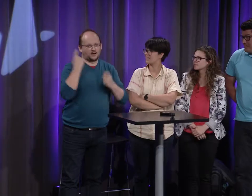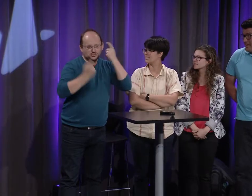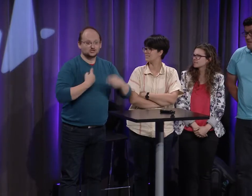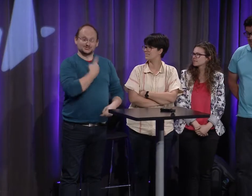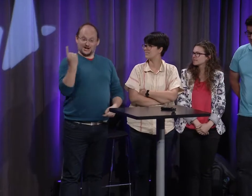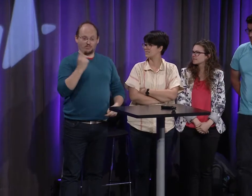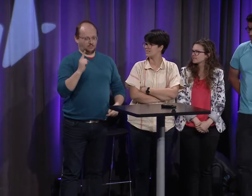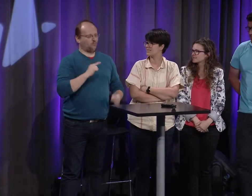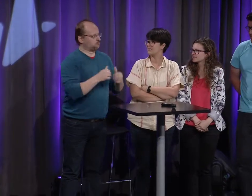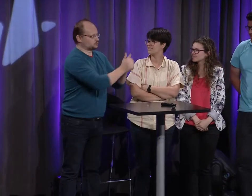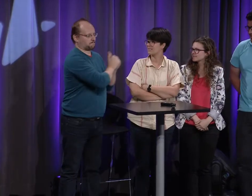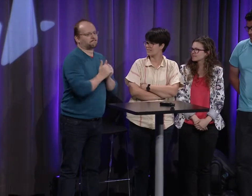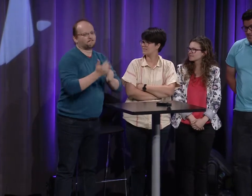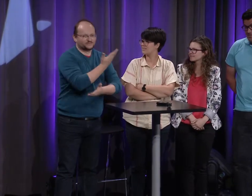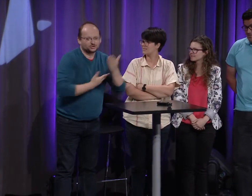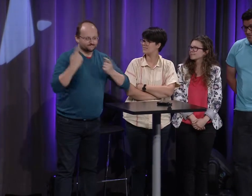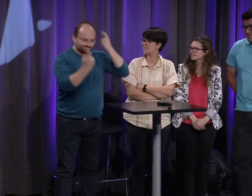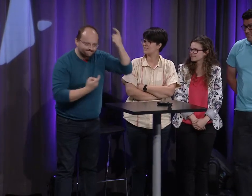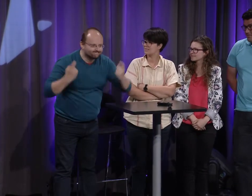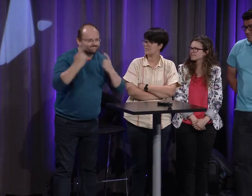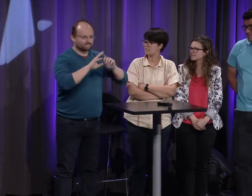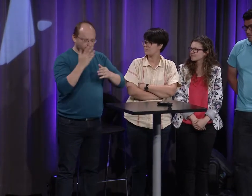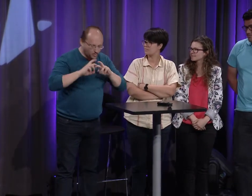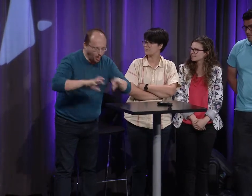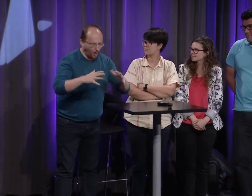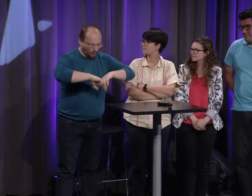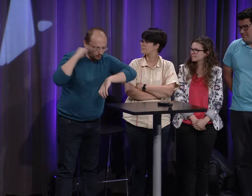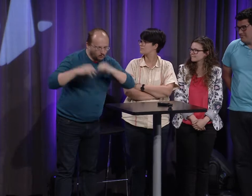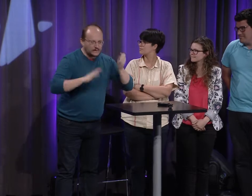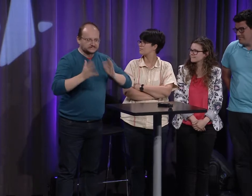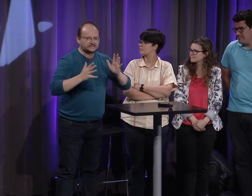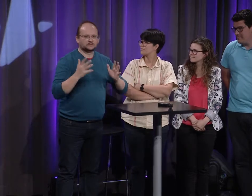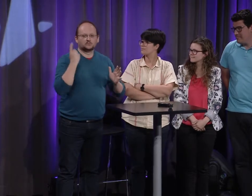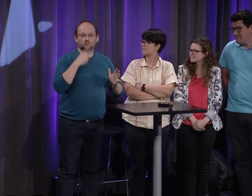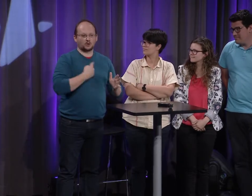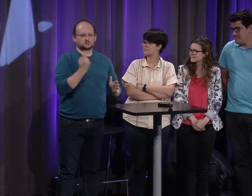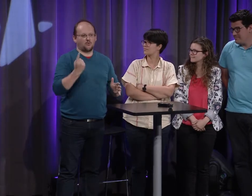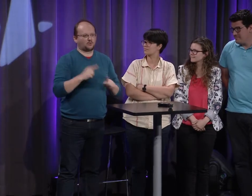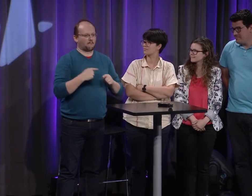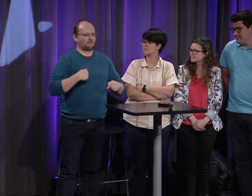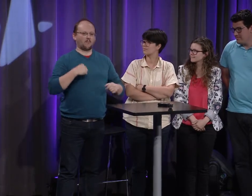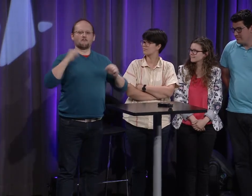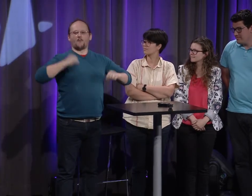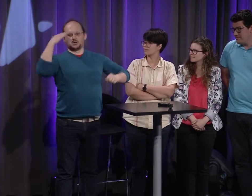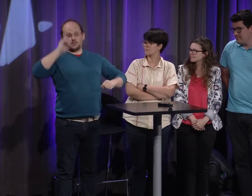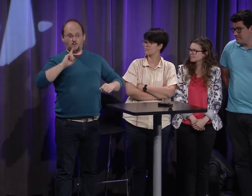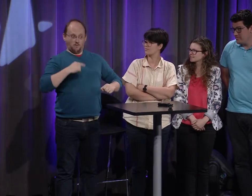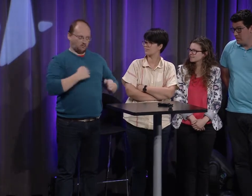voilà je n pas travaillé tout seul on a tous travaillé ensemble on a fait de longues recherches parce que tout seul ce